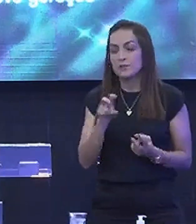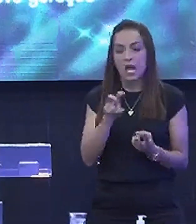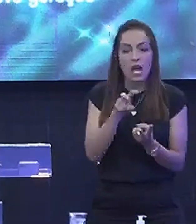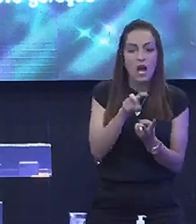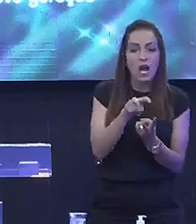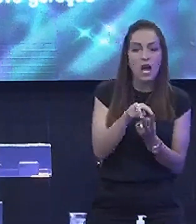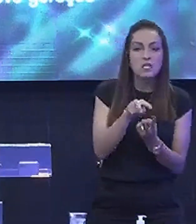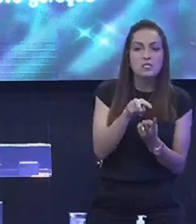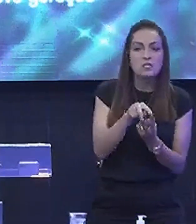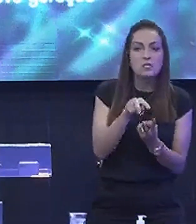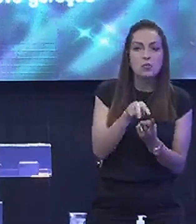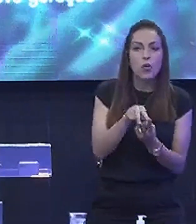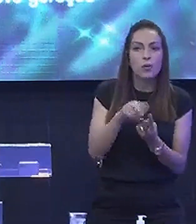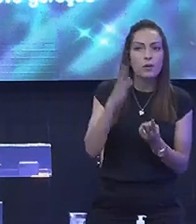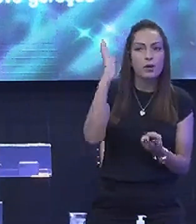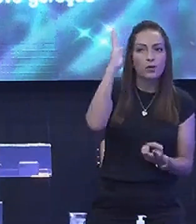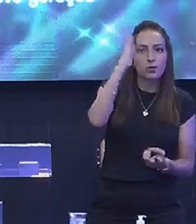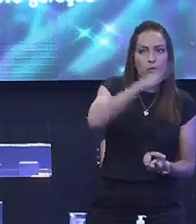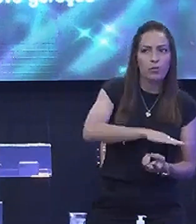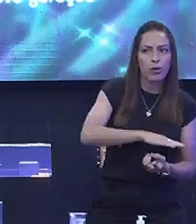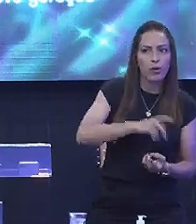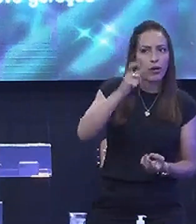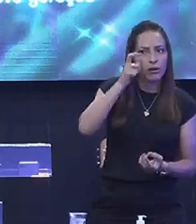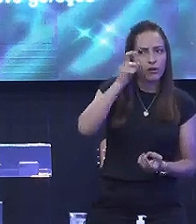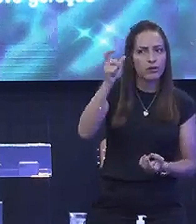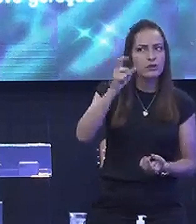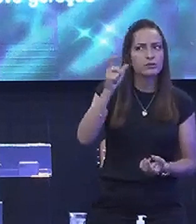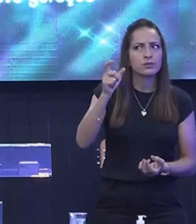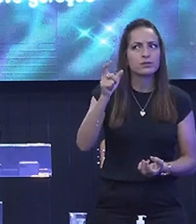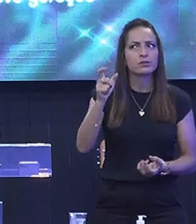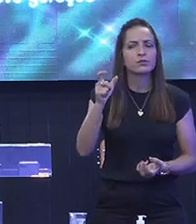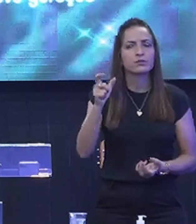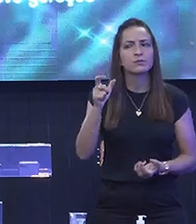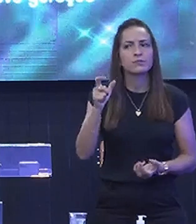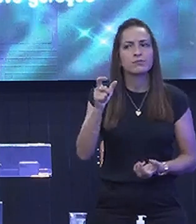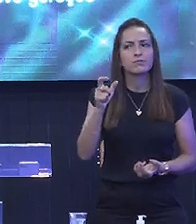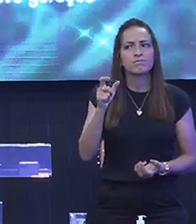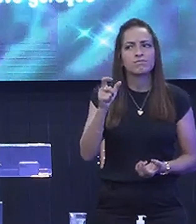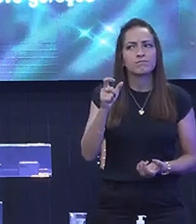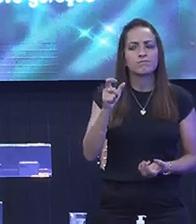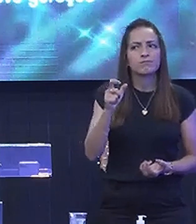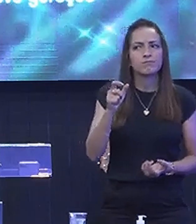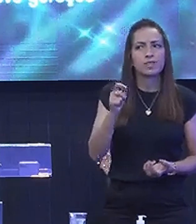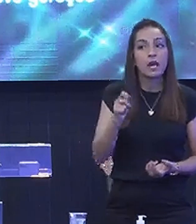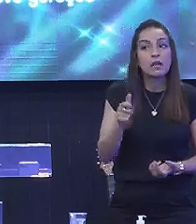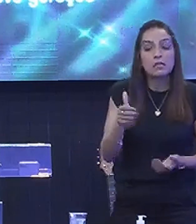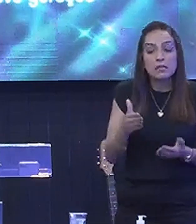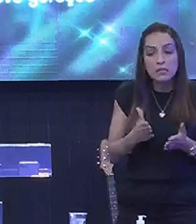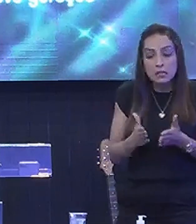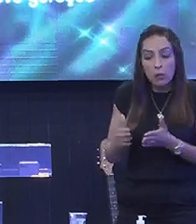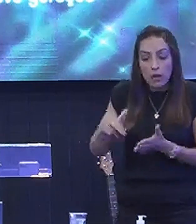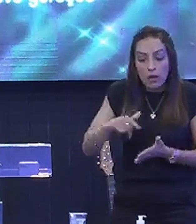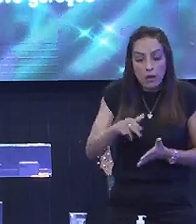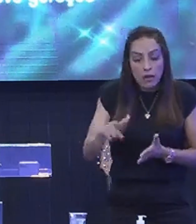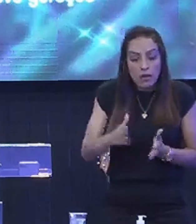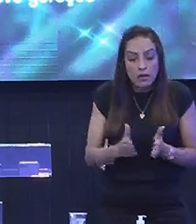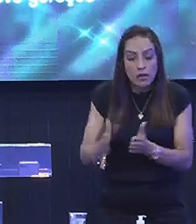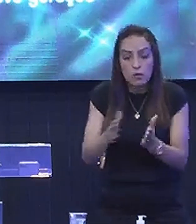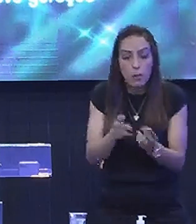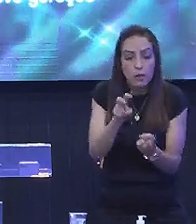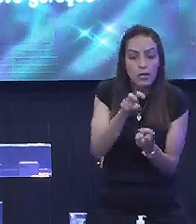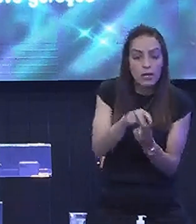mal Interessante isso É interessante isso Ainda que eu ande Por um vale Da